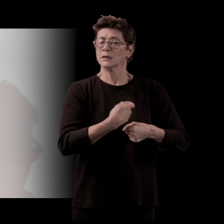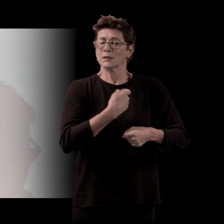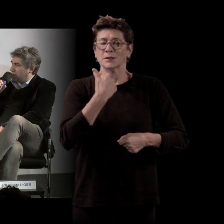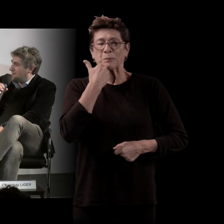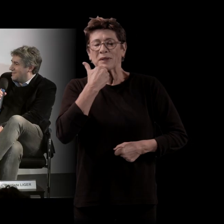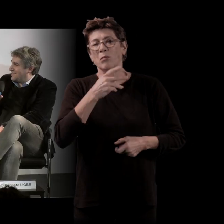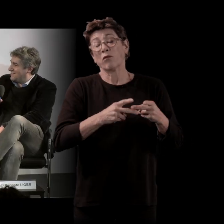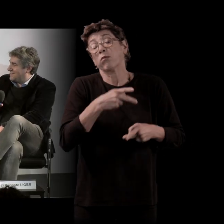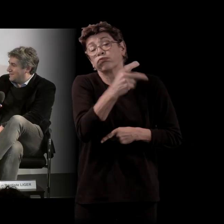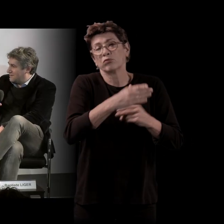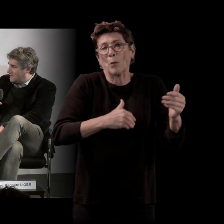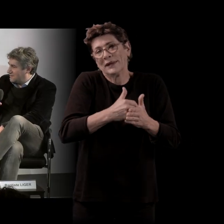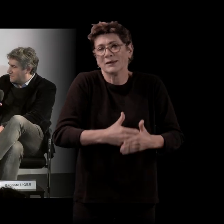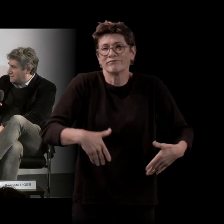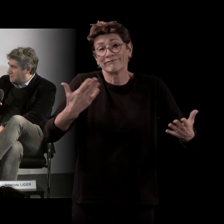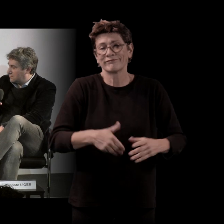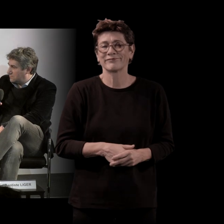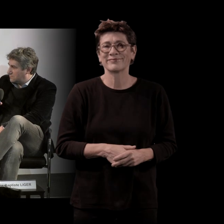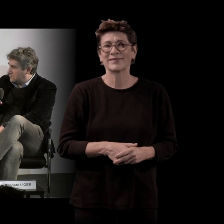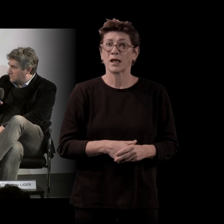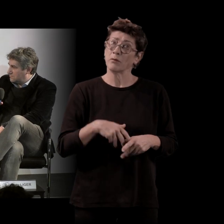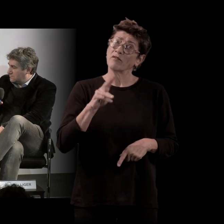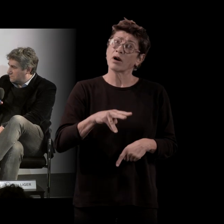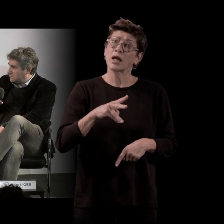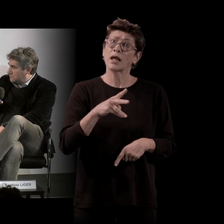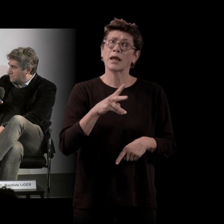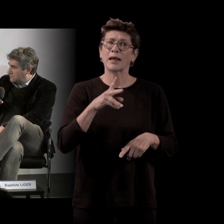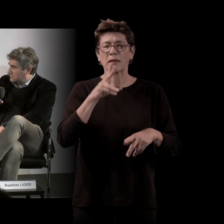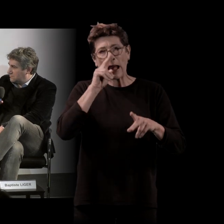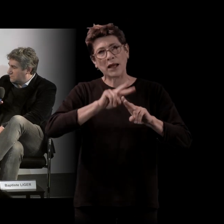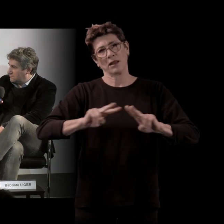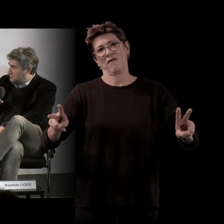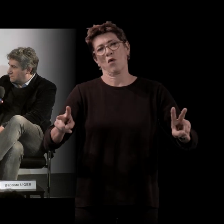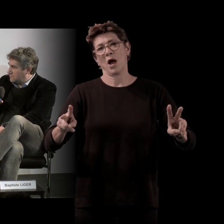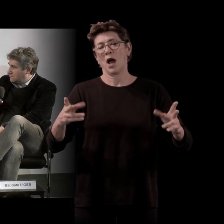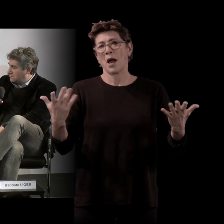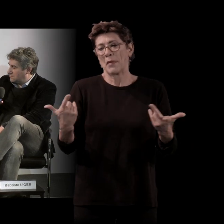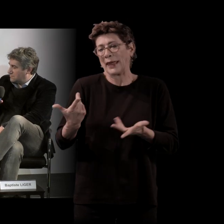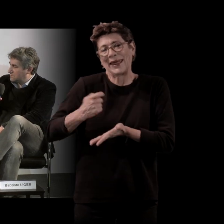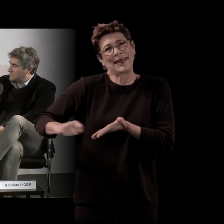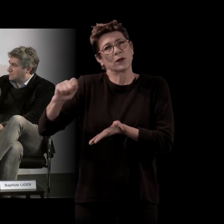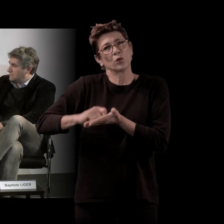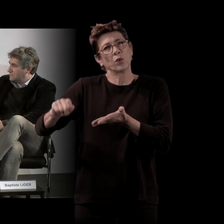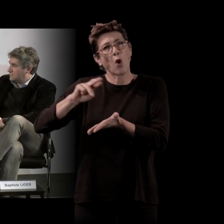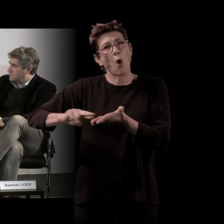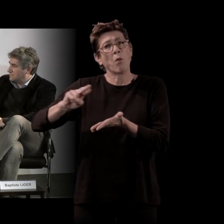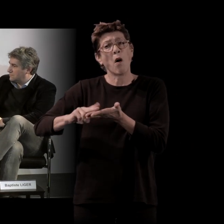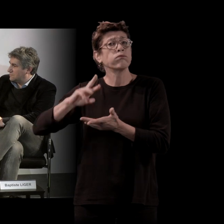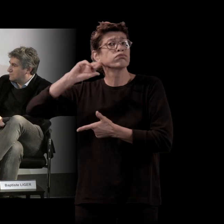Et donc, oui, c'est un exercice très différent. Mais contrairement à l'écriture romanesque, en tout cas, dès que moi, je la pratique, il y un plaisir, c celui de travailler à plusieurs.